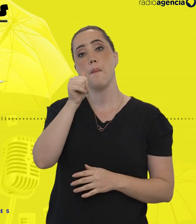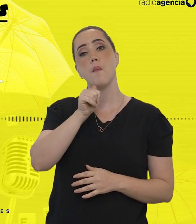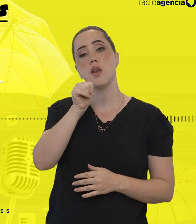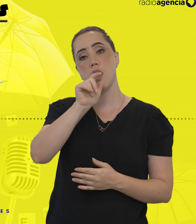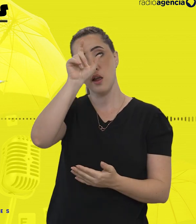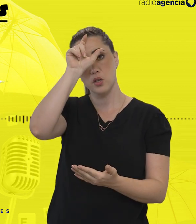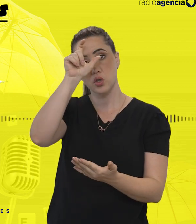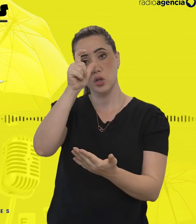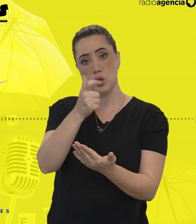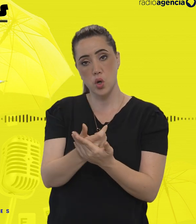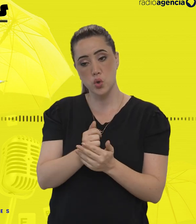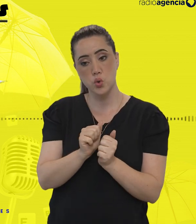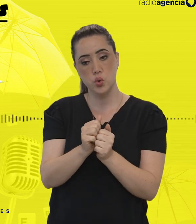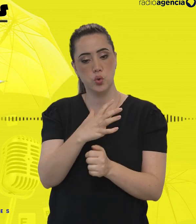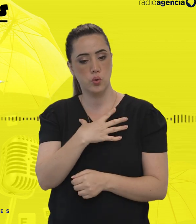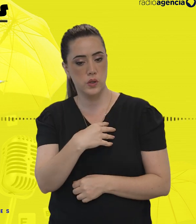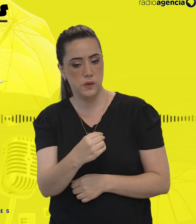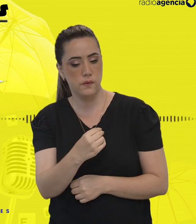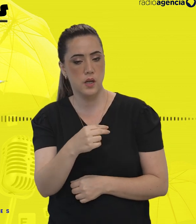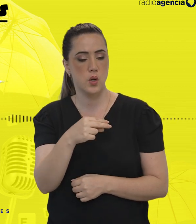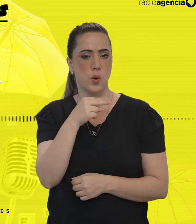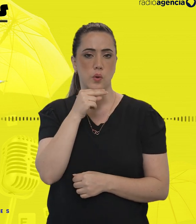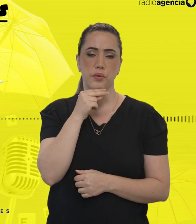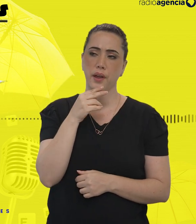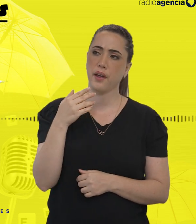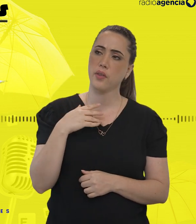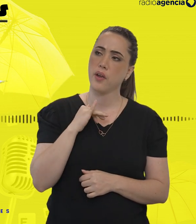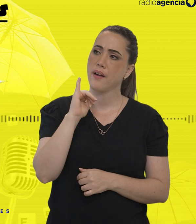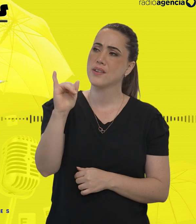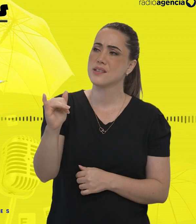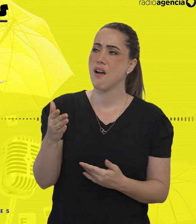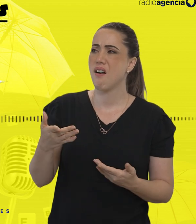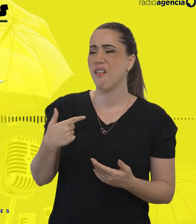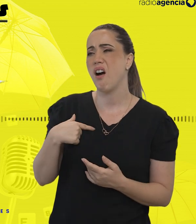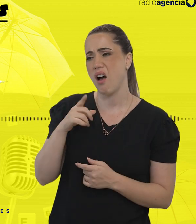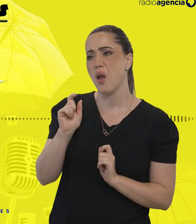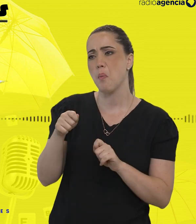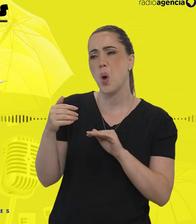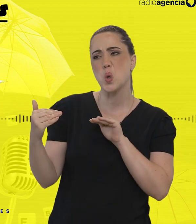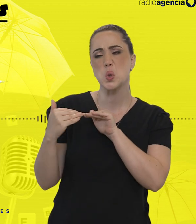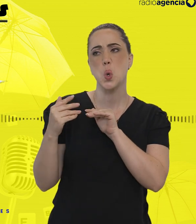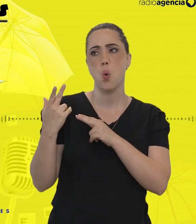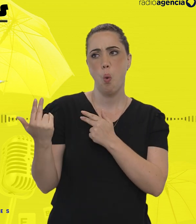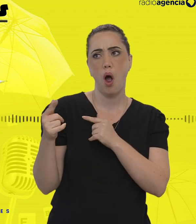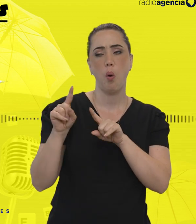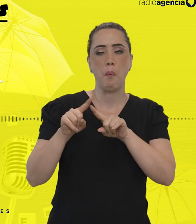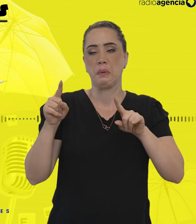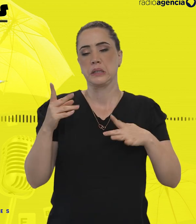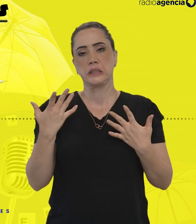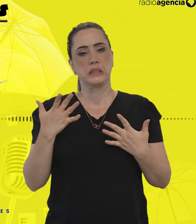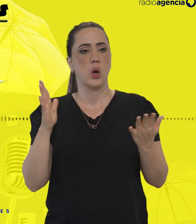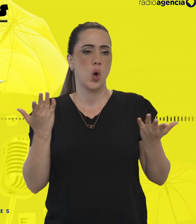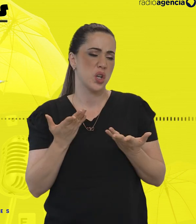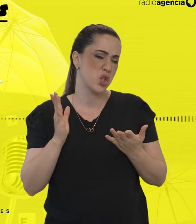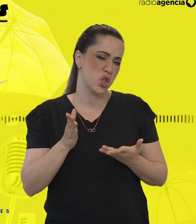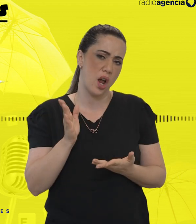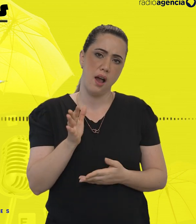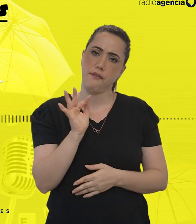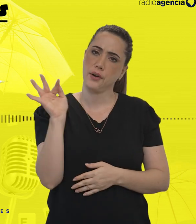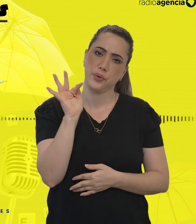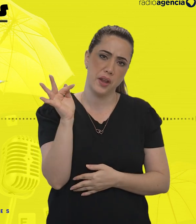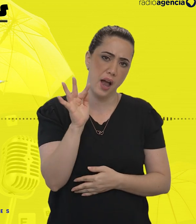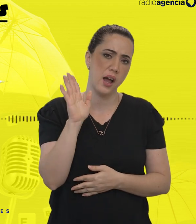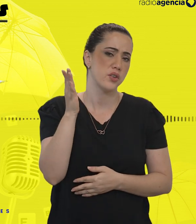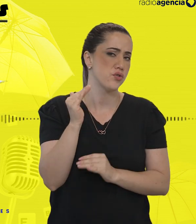às vezes, até o neto. E dizia assim, não, você sabe que eu acho que eu tenho, mas agora que já passou tudo, já fiz faculdade, já sei. Sempre vale a pena.